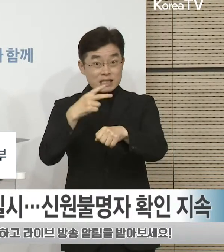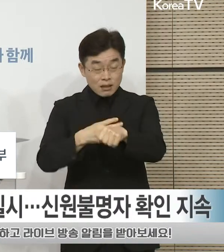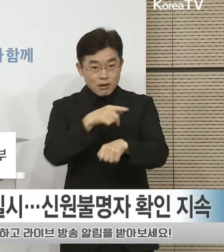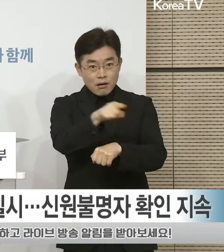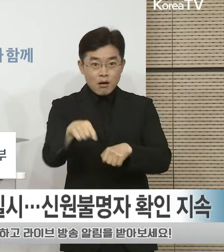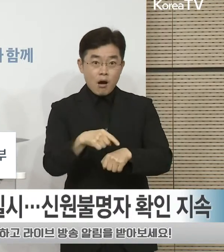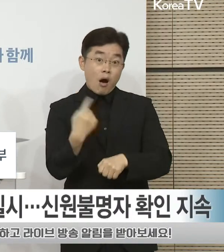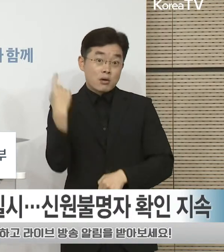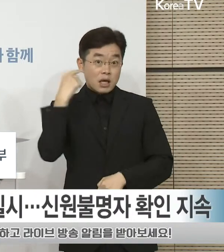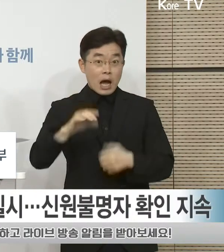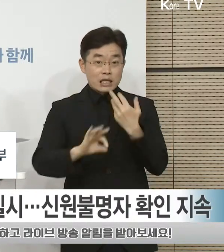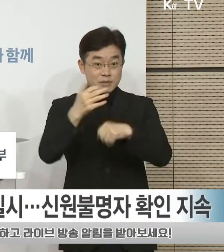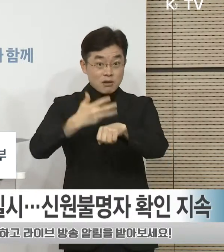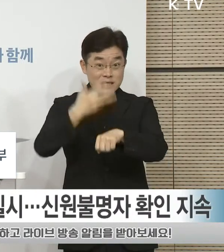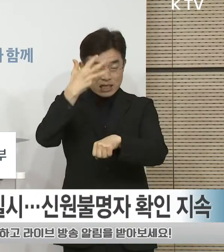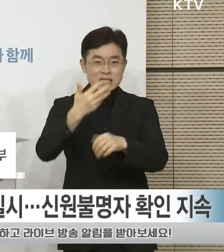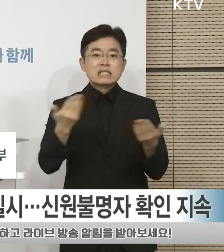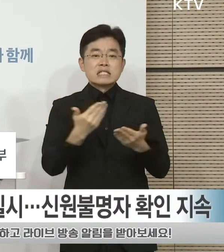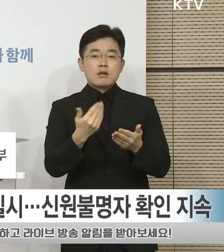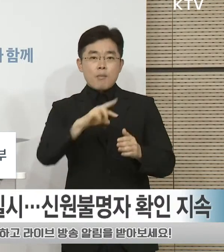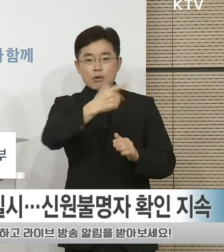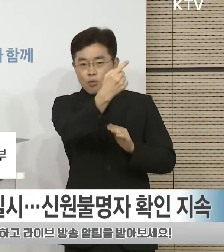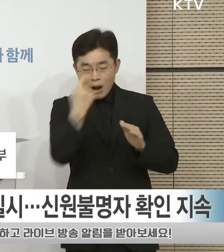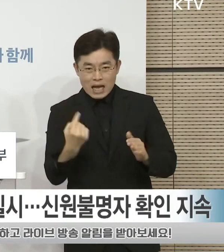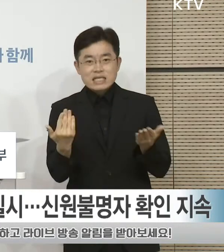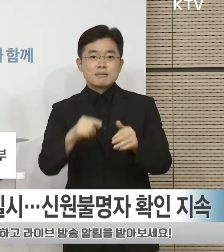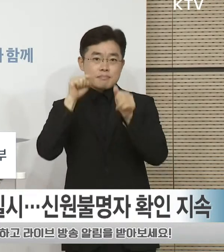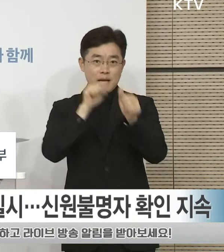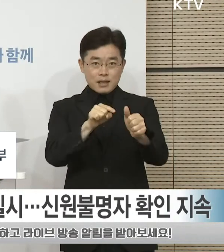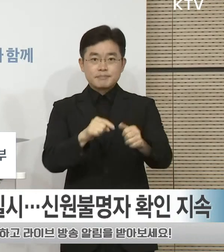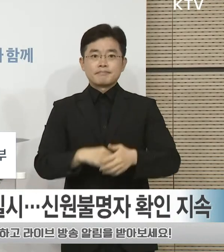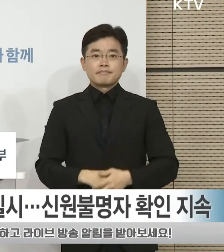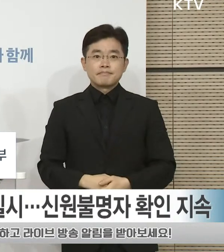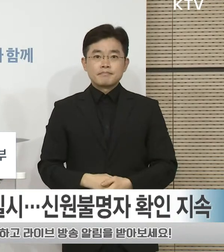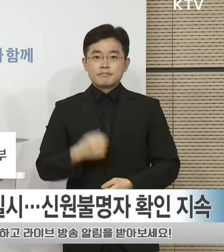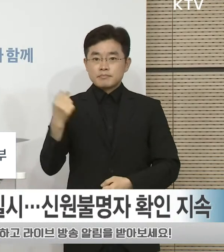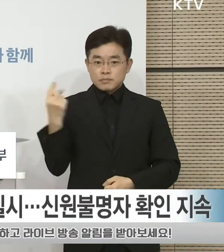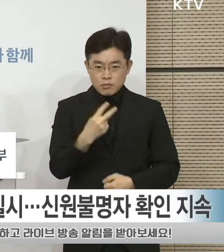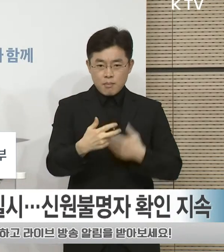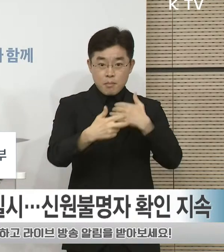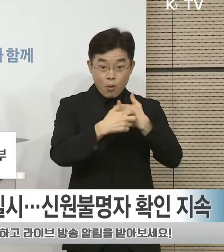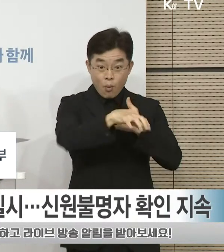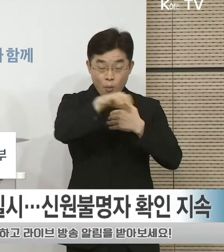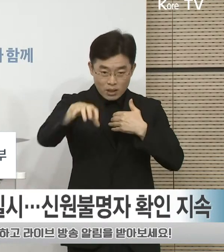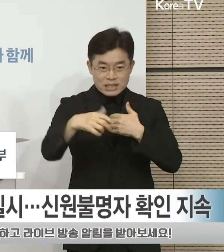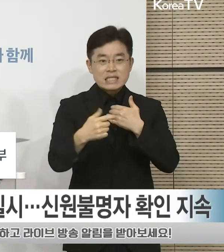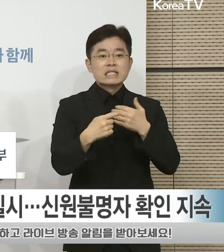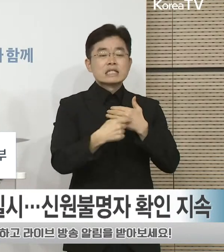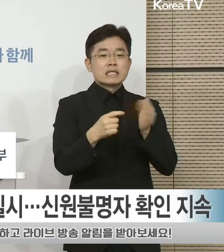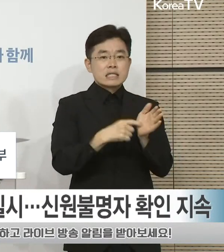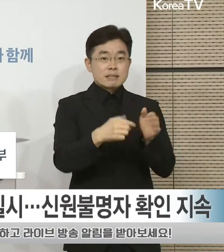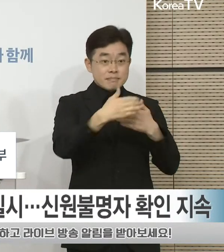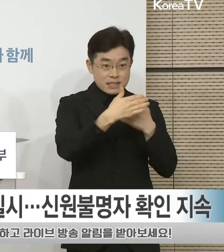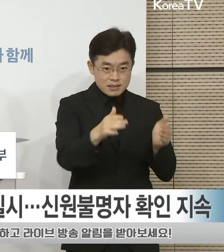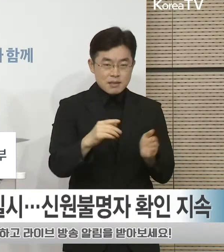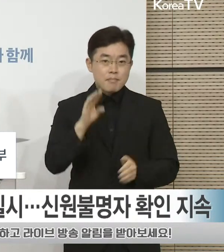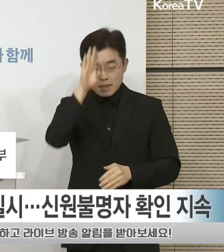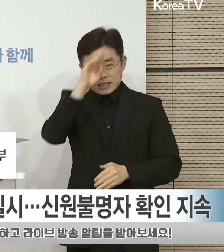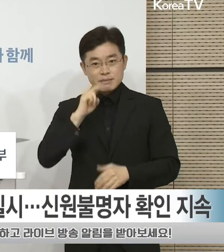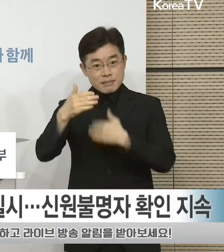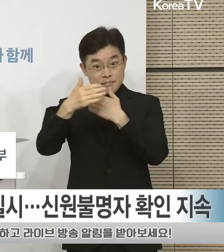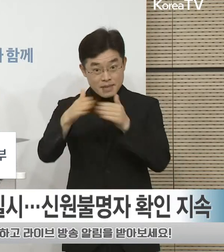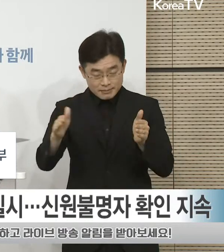기하여 업무 개시 명령을 발령하였으며 주요 병원의 응급실과 중환자실을 중심으로